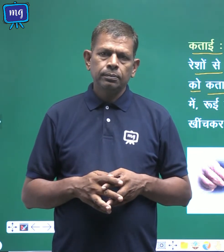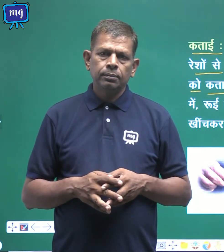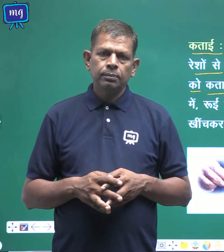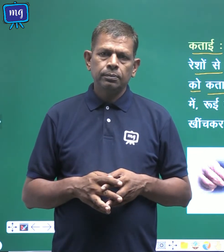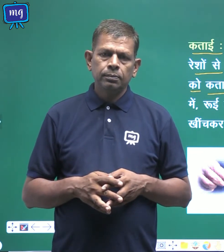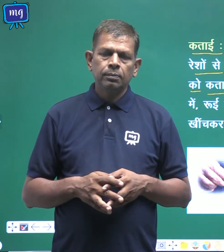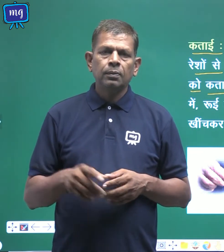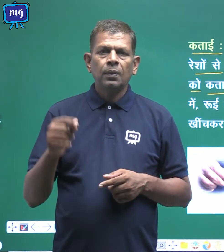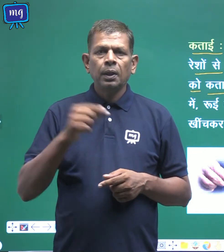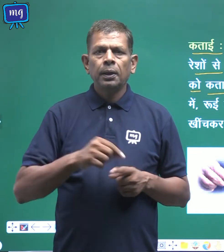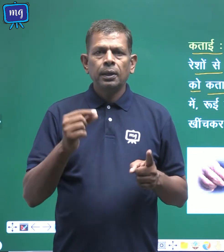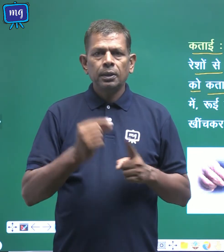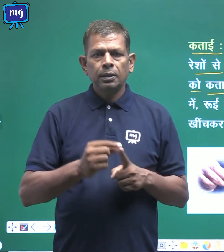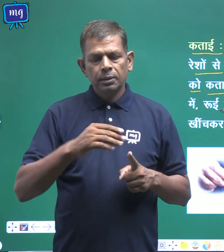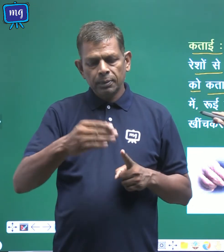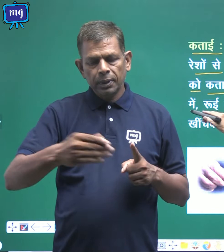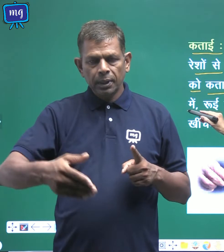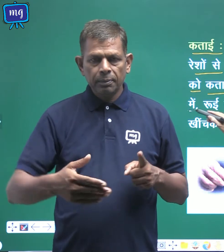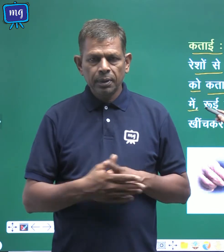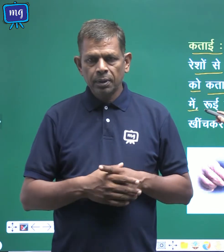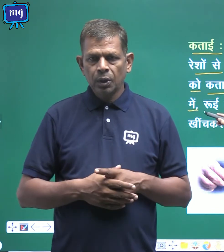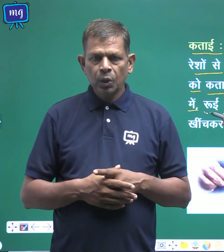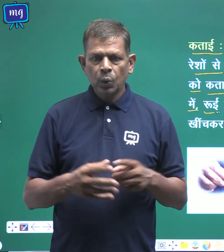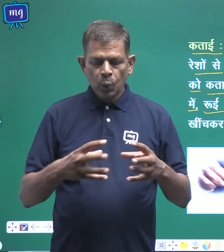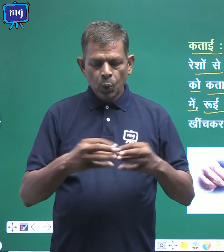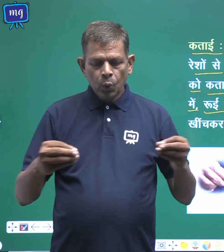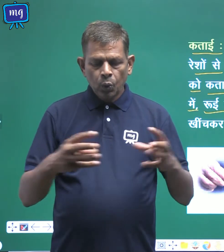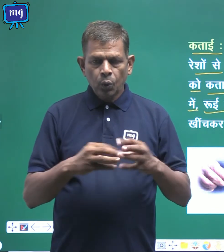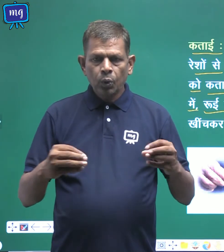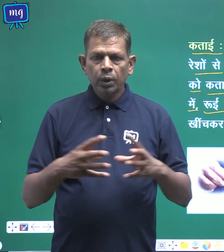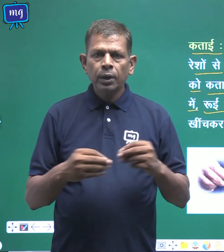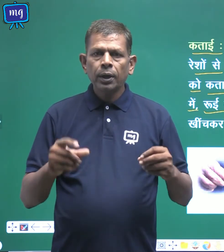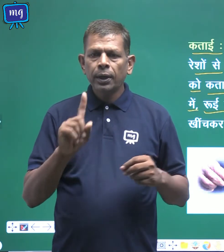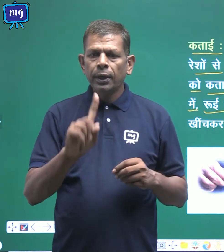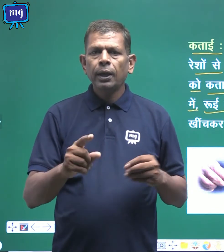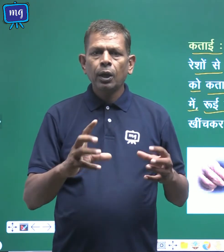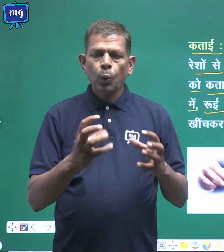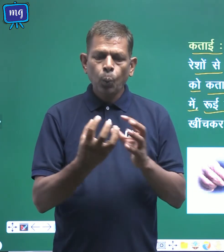इस प्रक्रिया में रूई के एक पुंज से